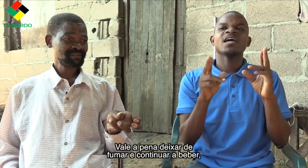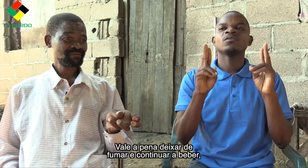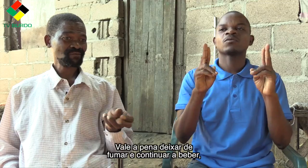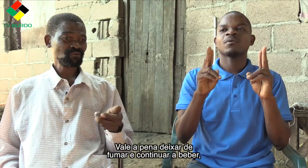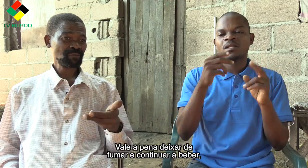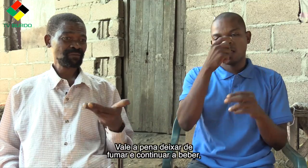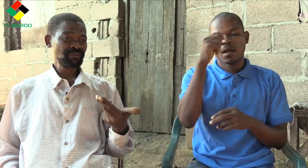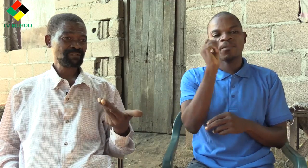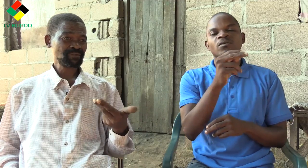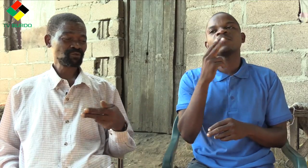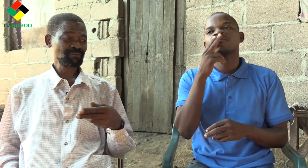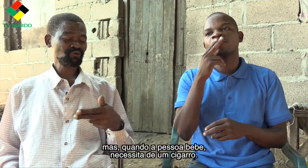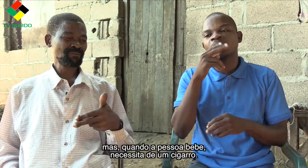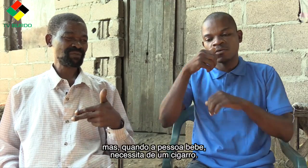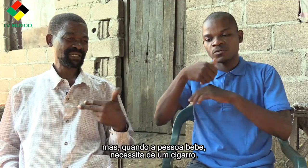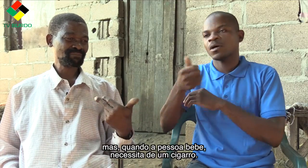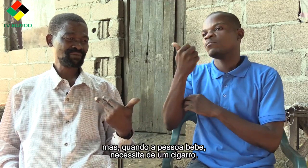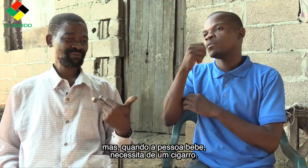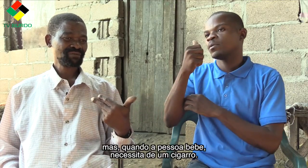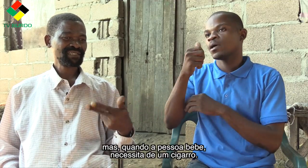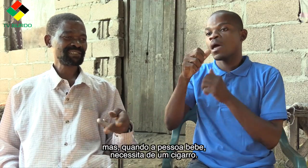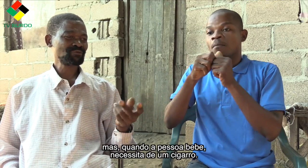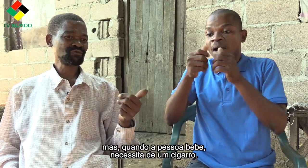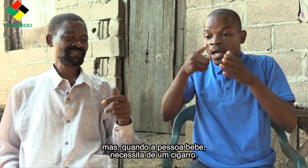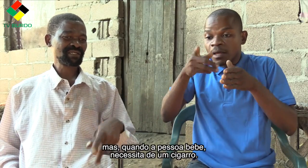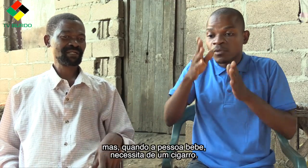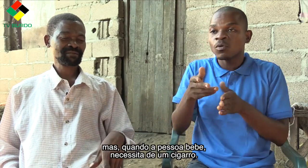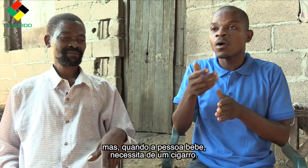e continuar a beber. Mas quando a pessoa bebe, necessita de um cigarro.